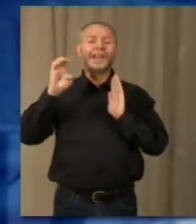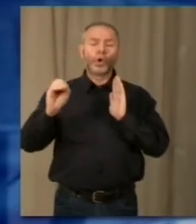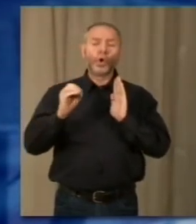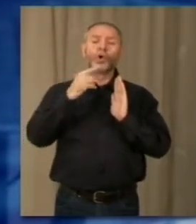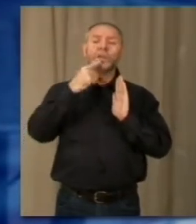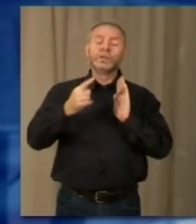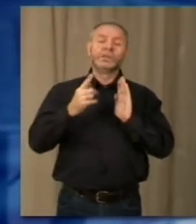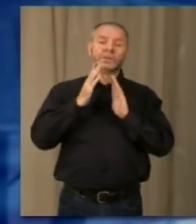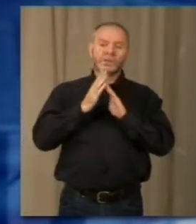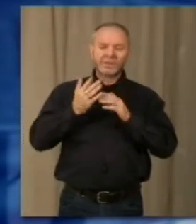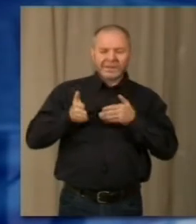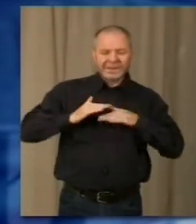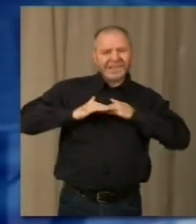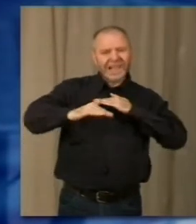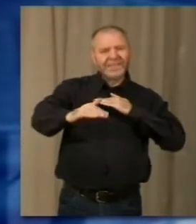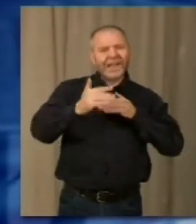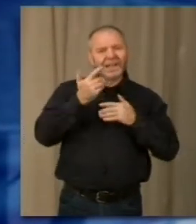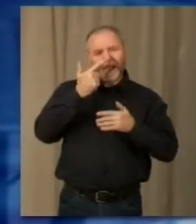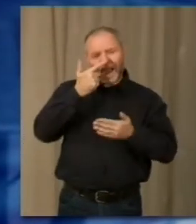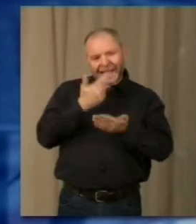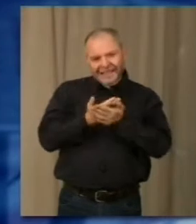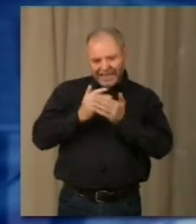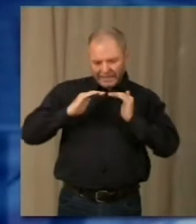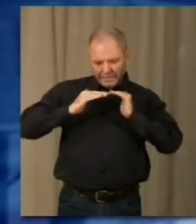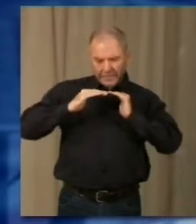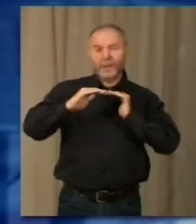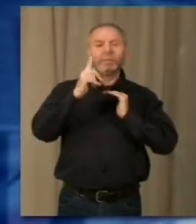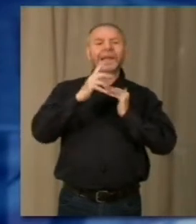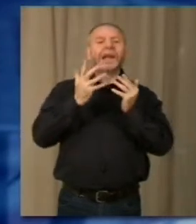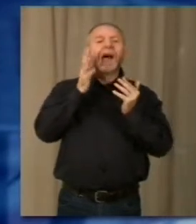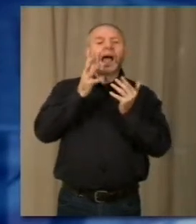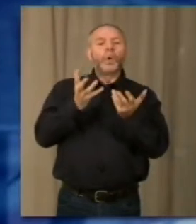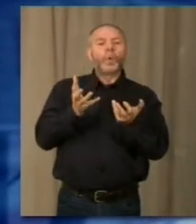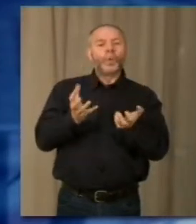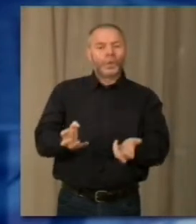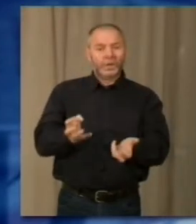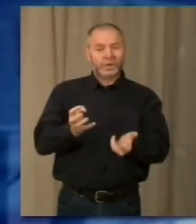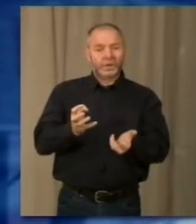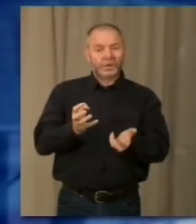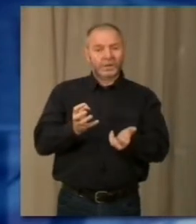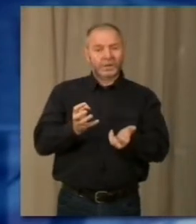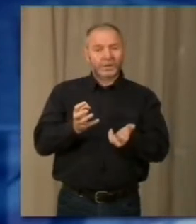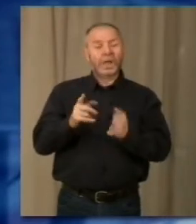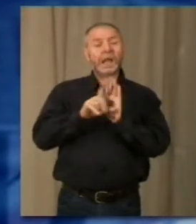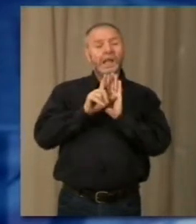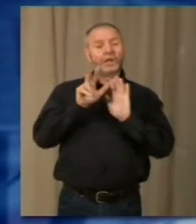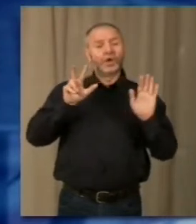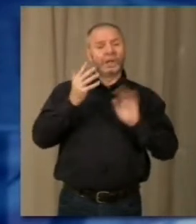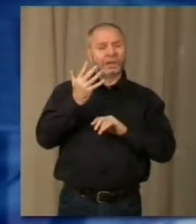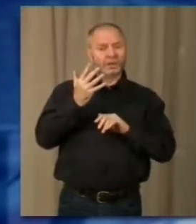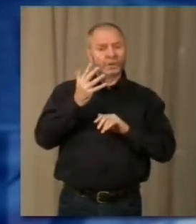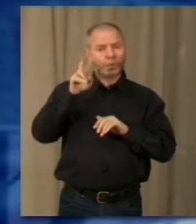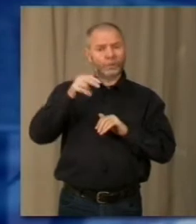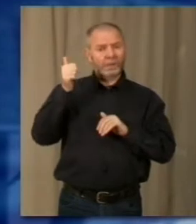chiedere l'introduzione per la strada in questione di pavimentazioni con effetto drenante, prendendo spunto dalla legge 85 del 2001,